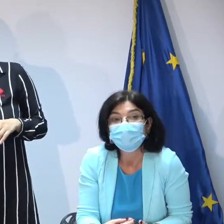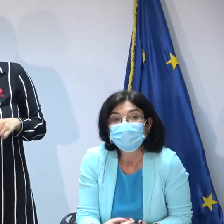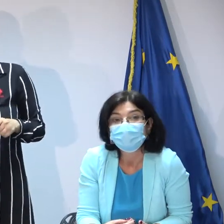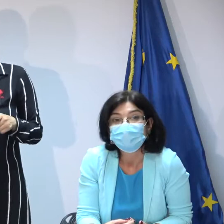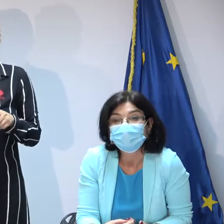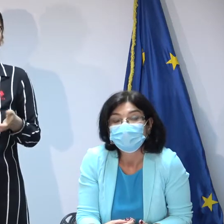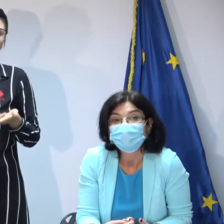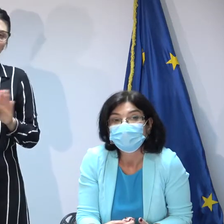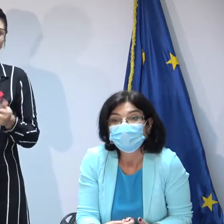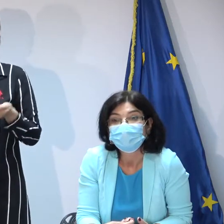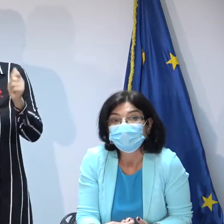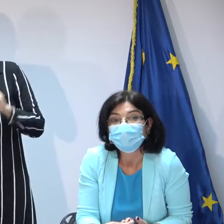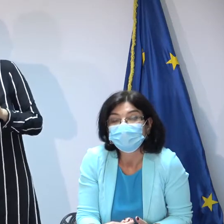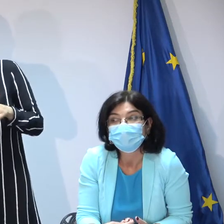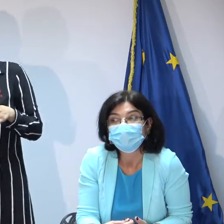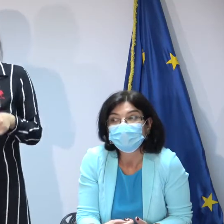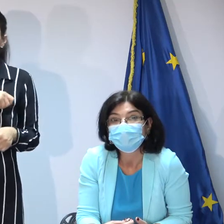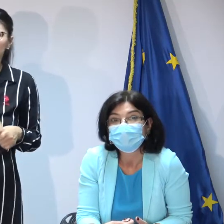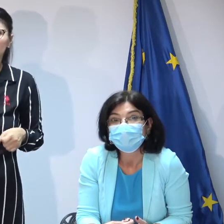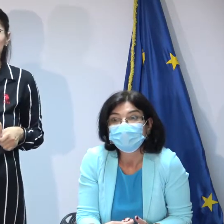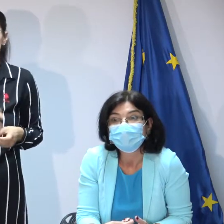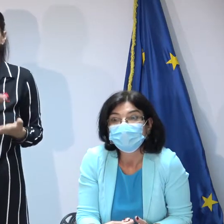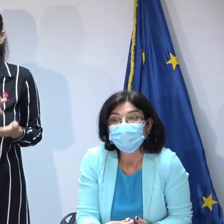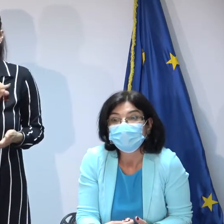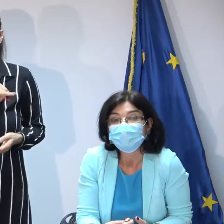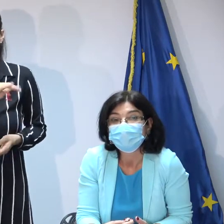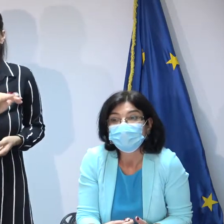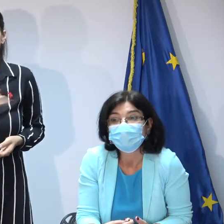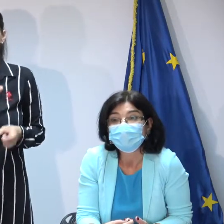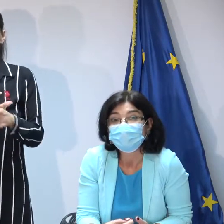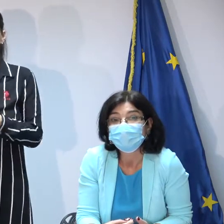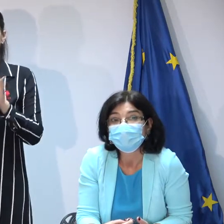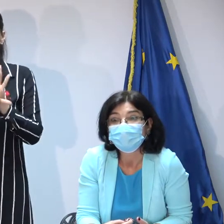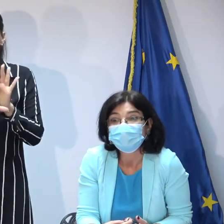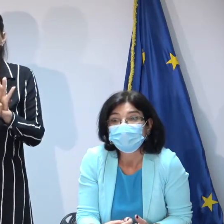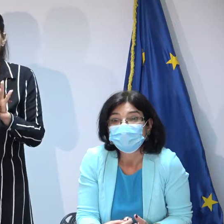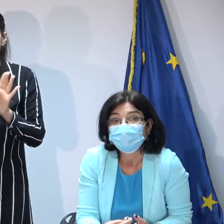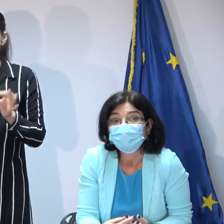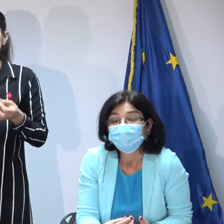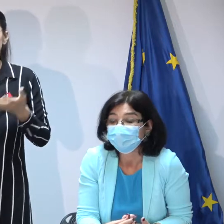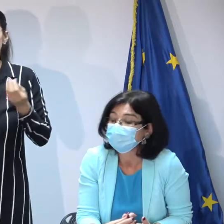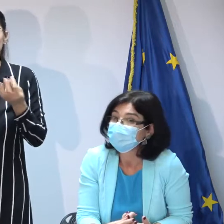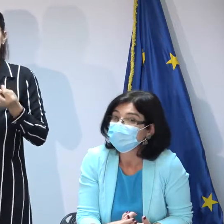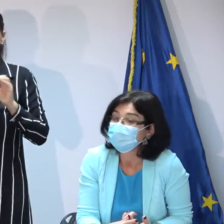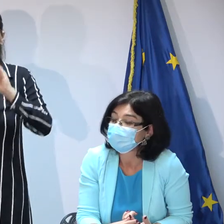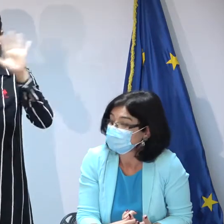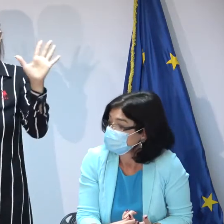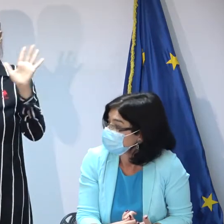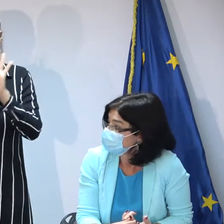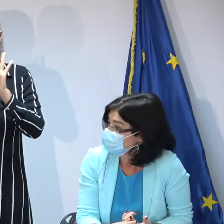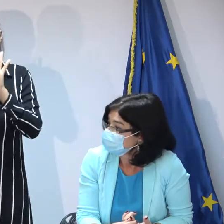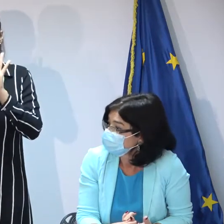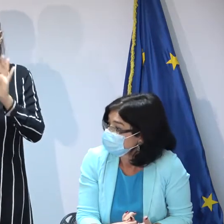altceva este absolut împotriva interesului superior al copilului și împotriva legii care are niște prevederi foarte clare pe